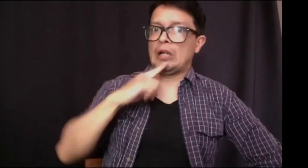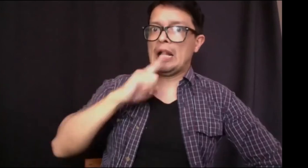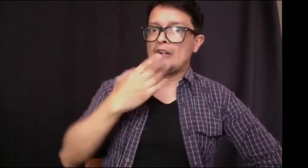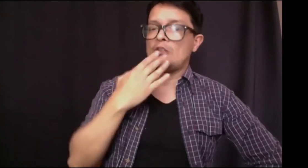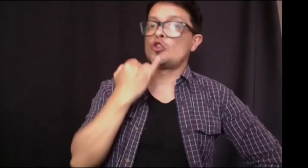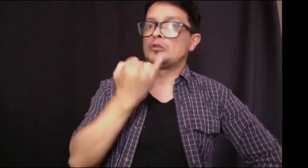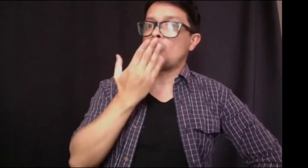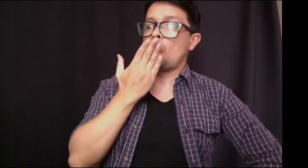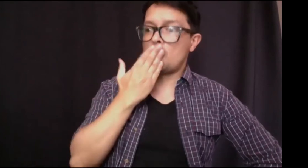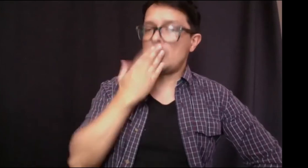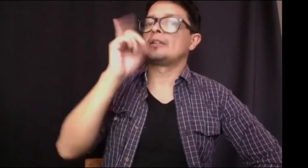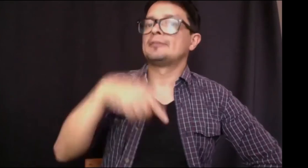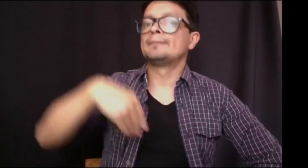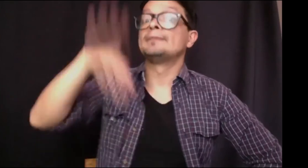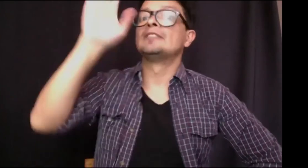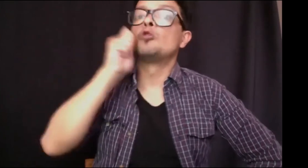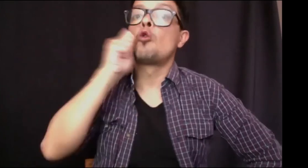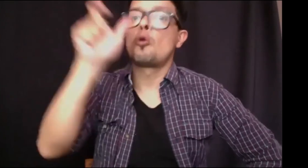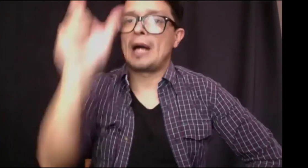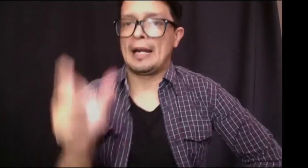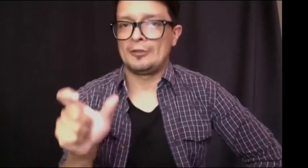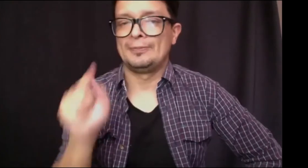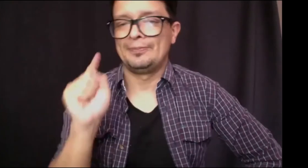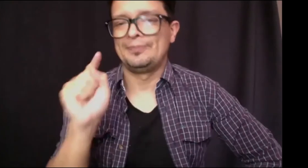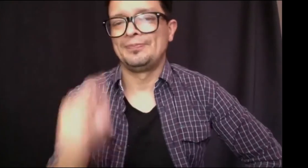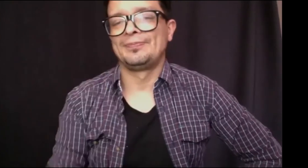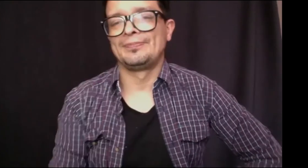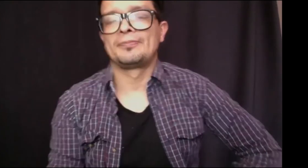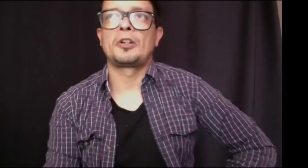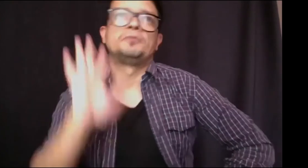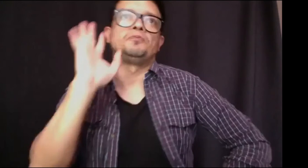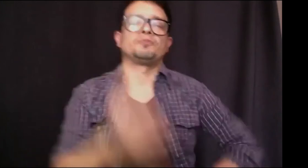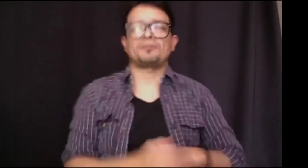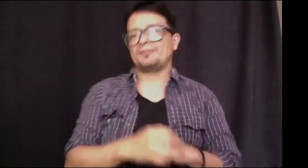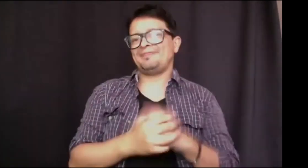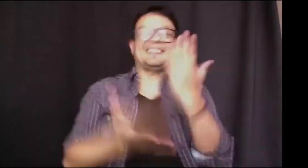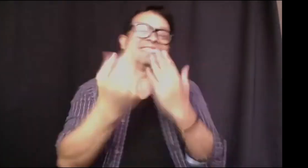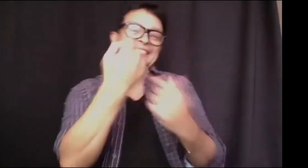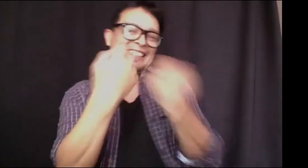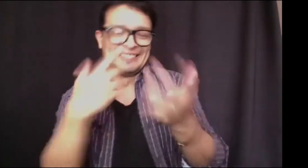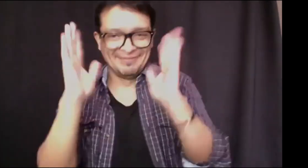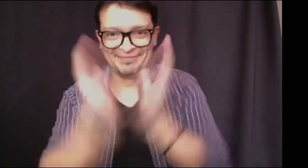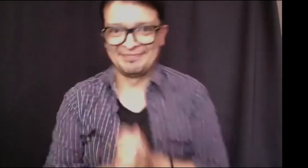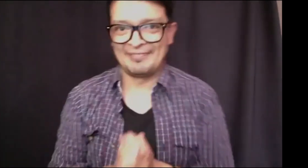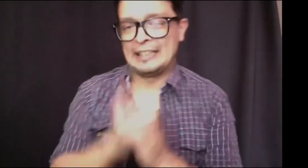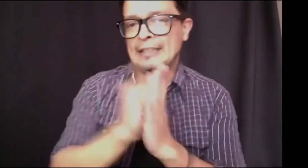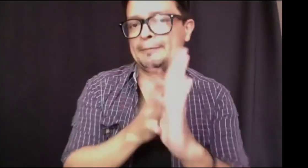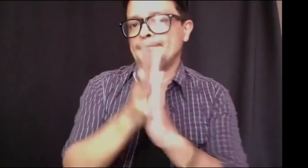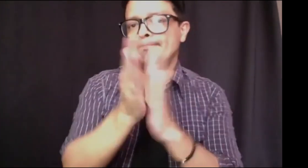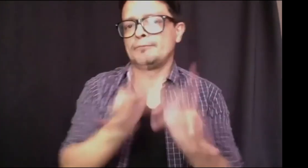como una minoría lingüística se debe reconocer como tal y de esta manera entonces como persona como ser humano pues